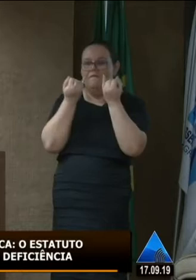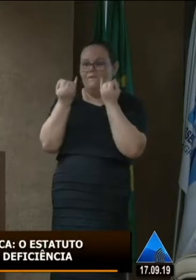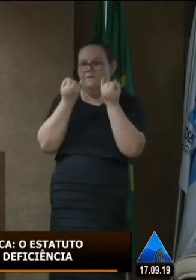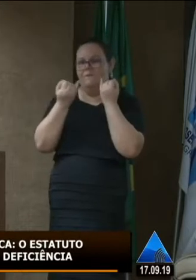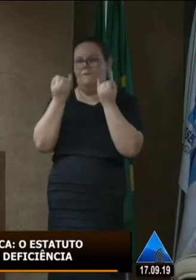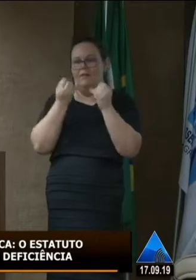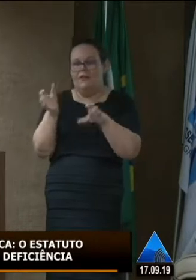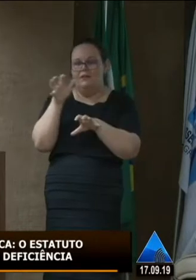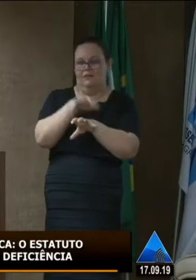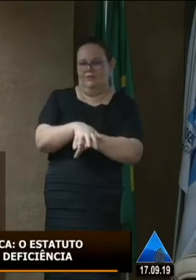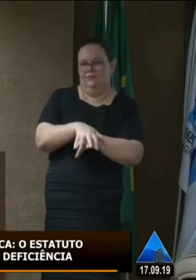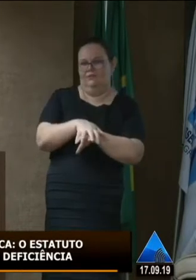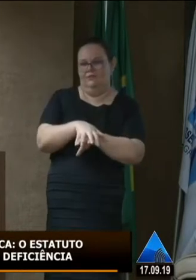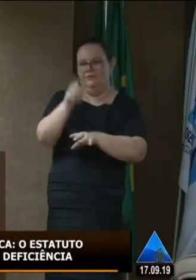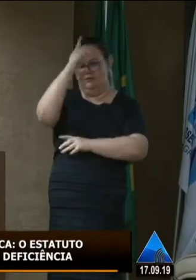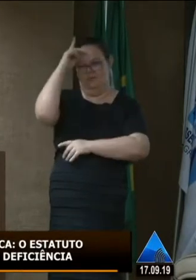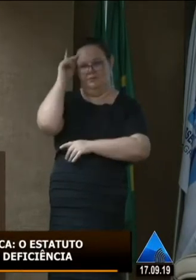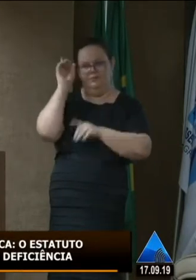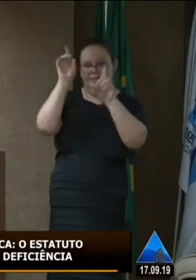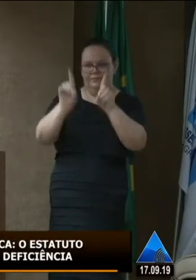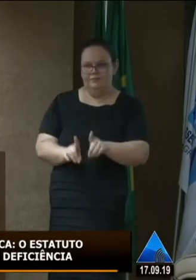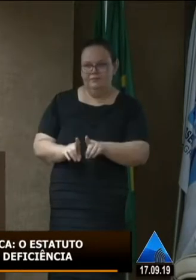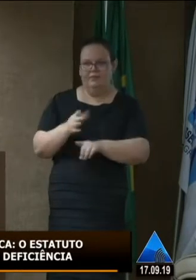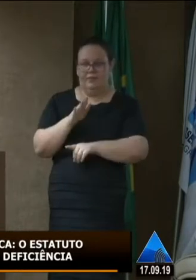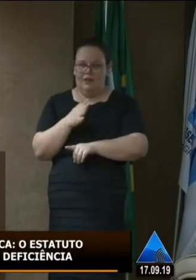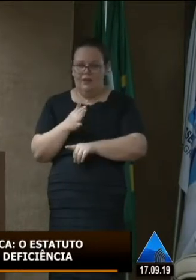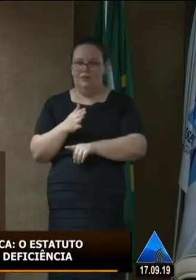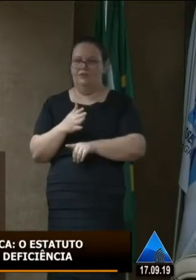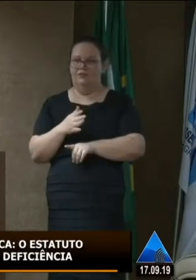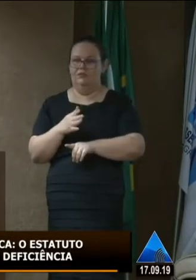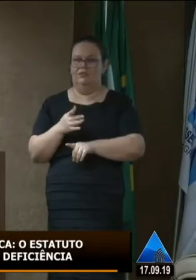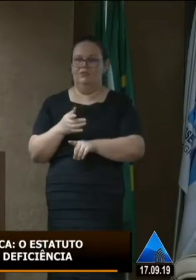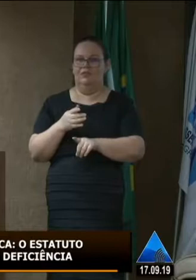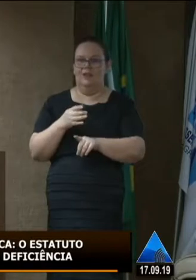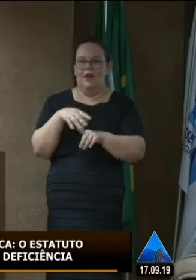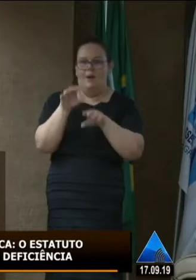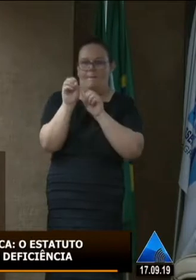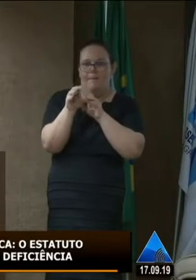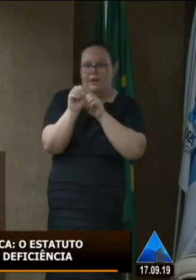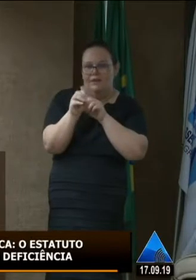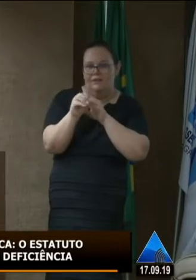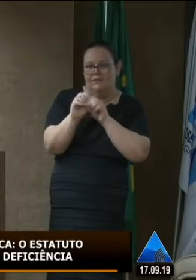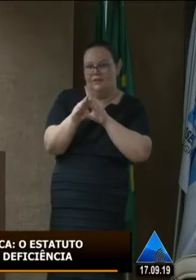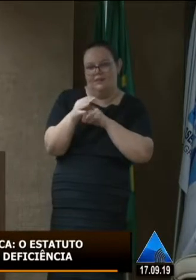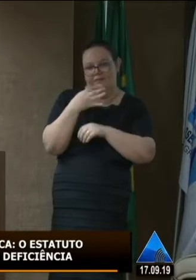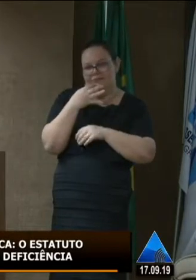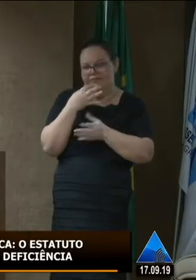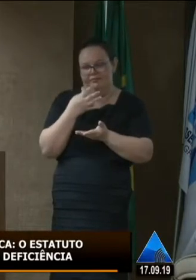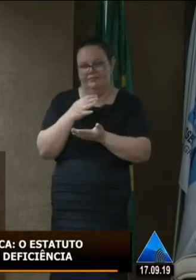da inclusão de pessoas com deficiência muitas das vezes não são perpassadas e quando o senhor